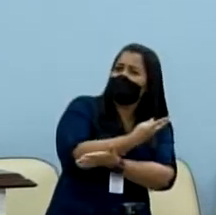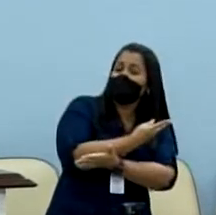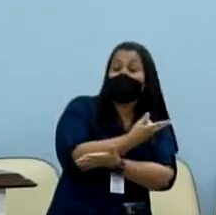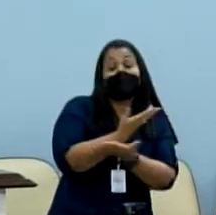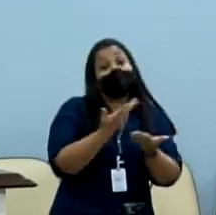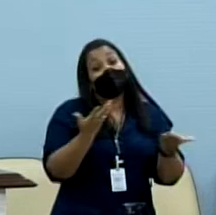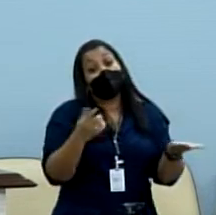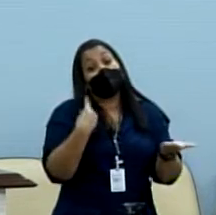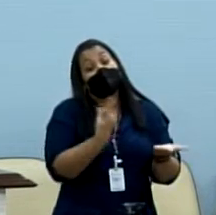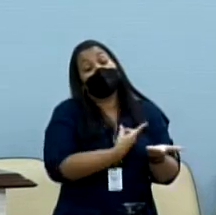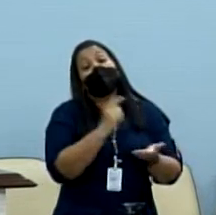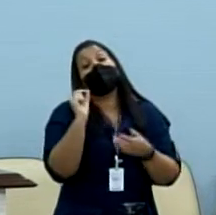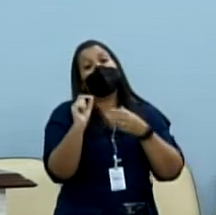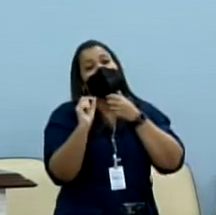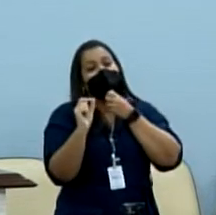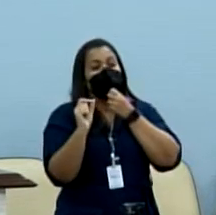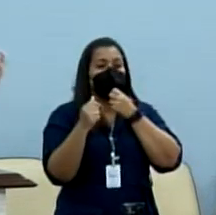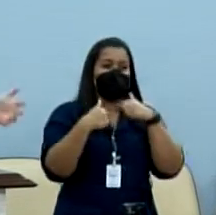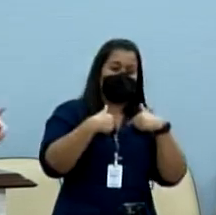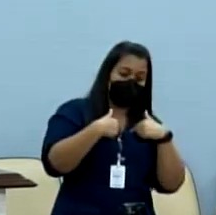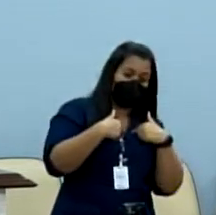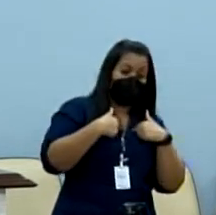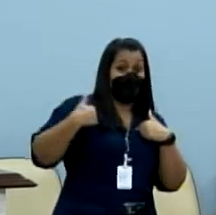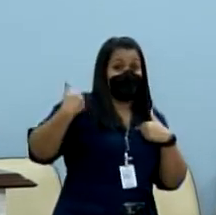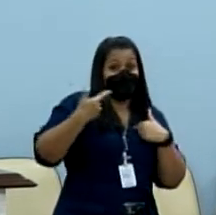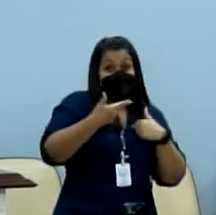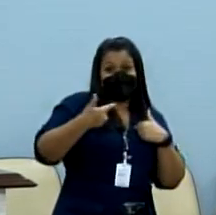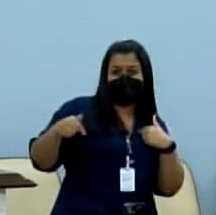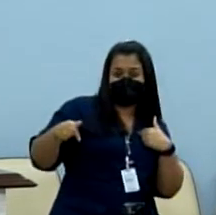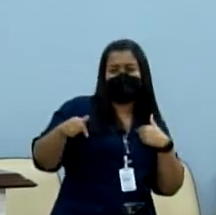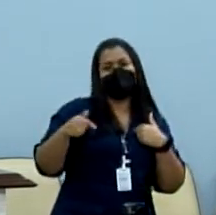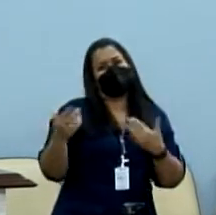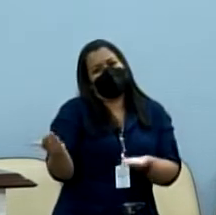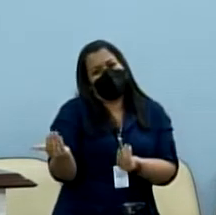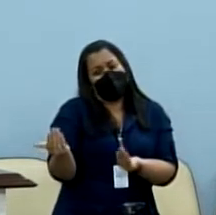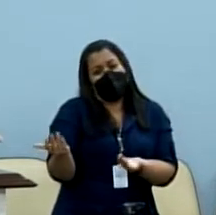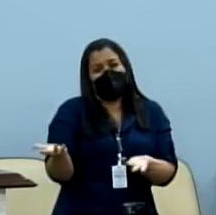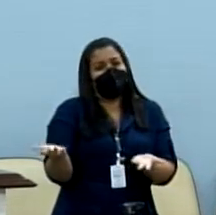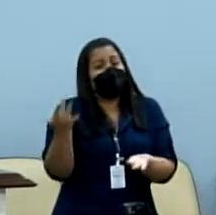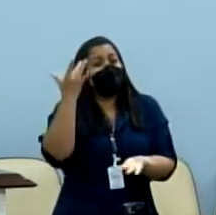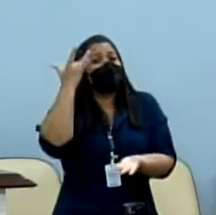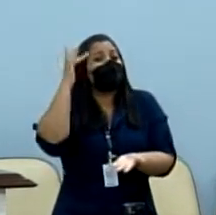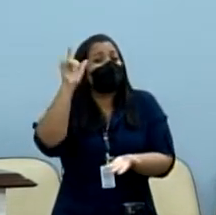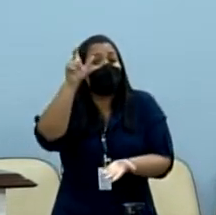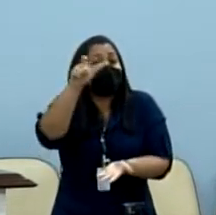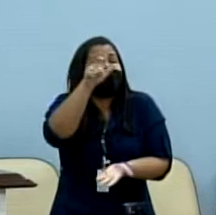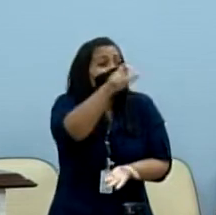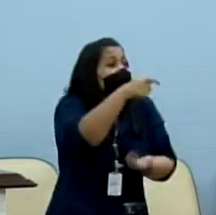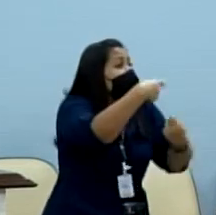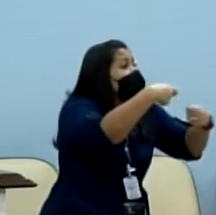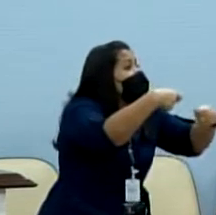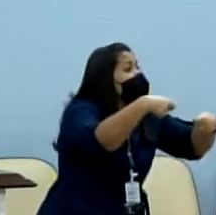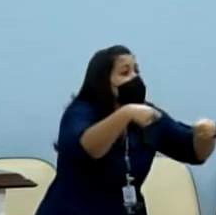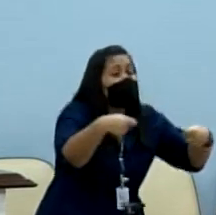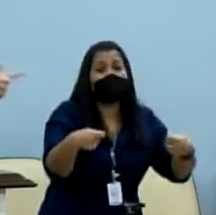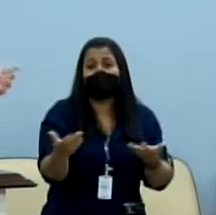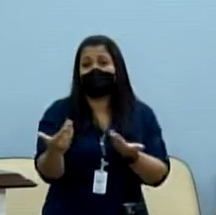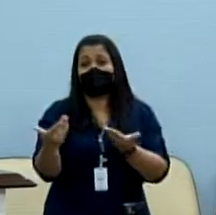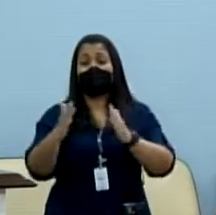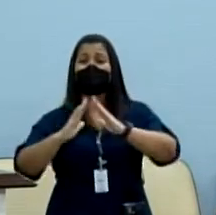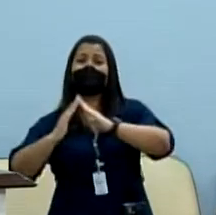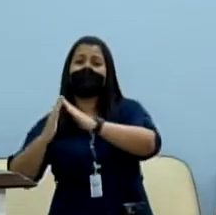A gente, mesmo eu com 27 anos, ainda jovem, às vezes não sei as necessidades dos jovens da